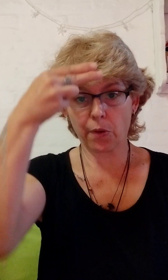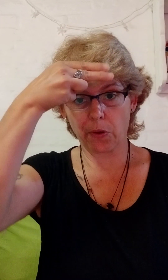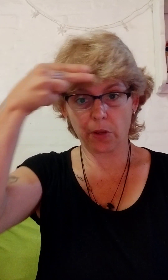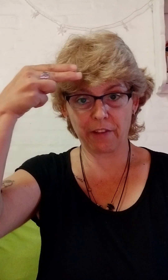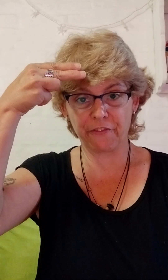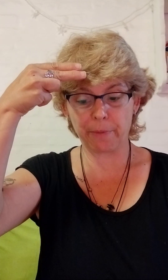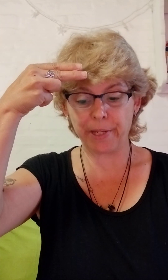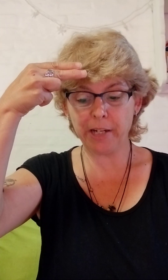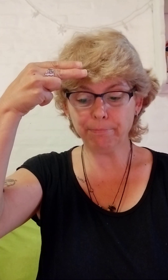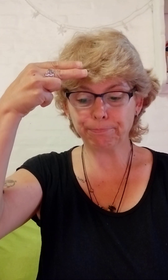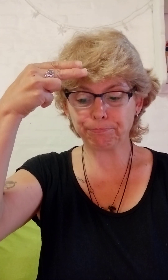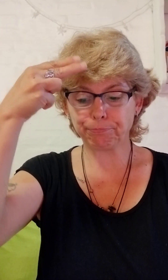Enfermera.